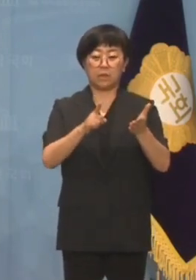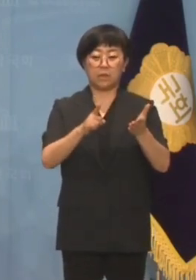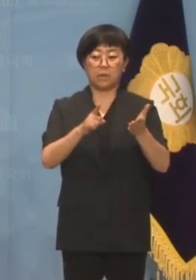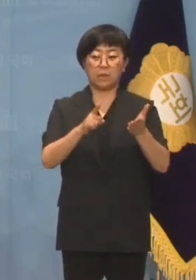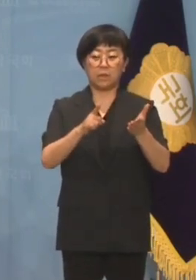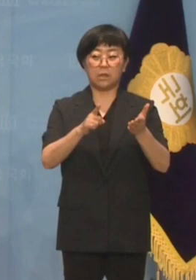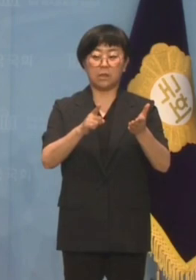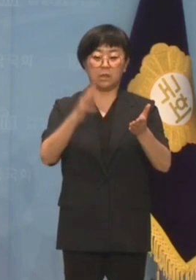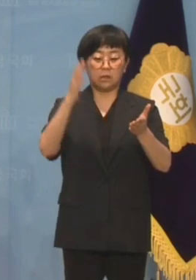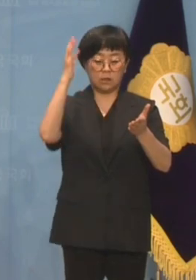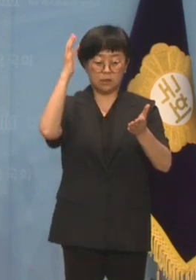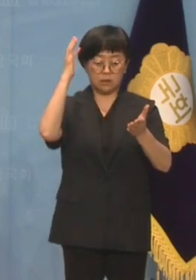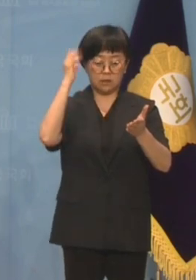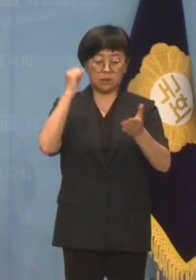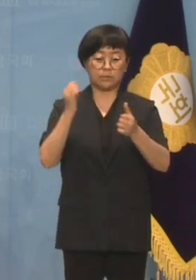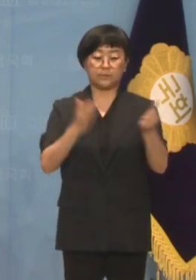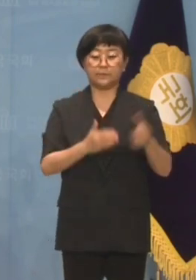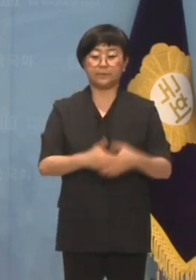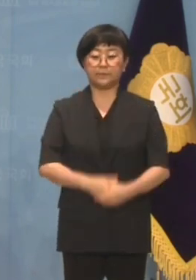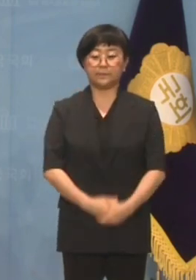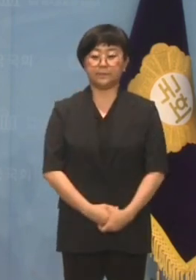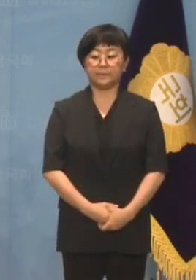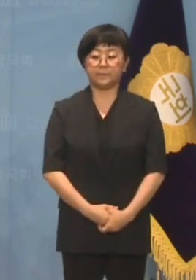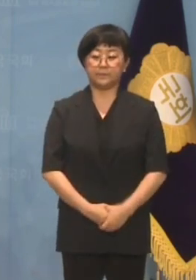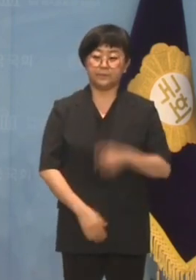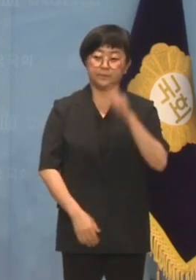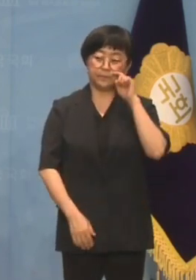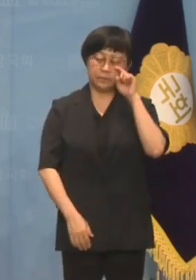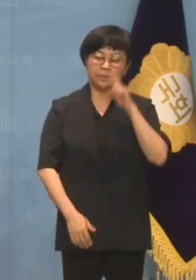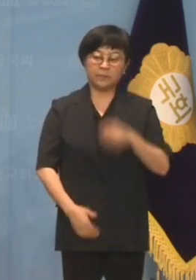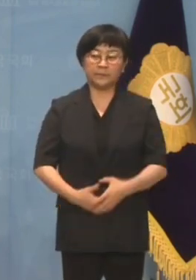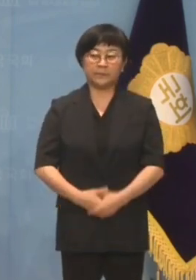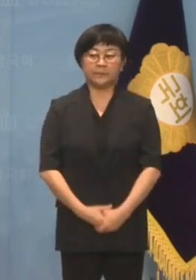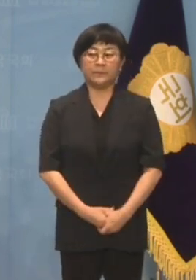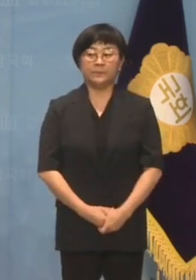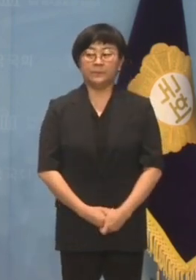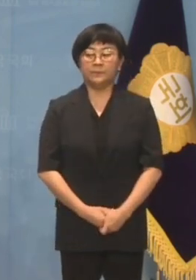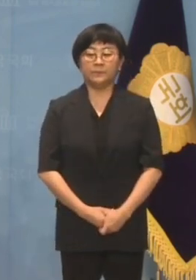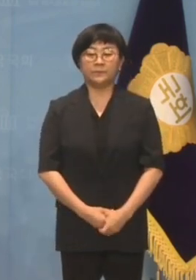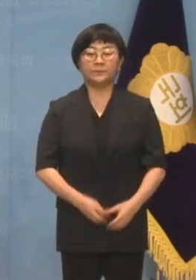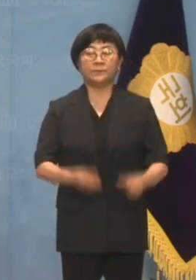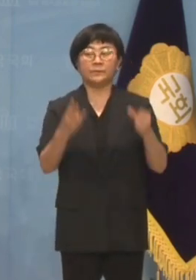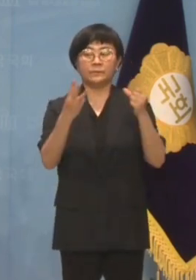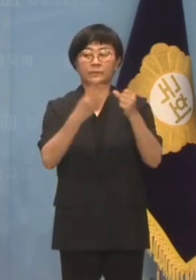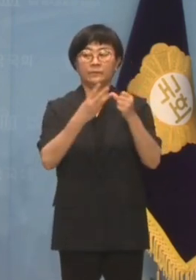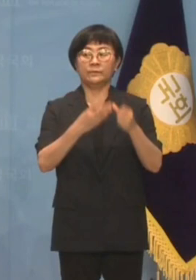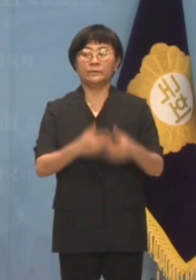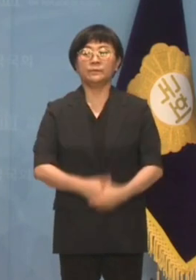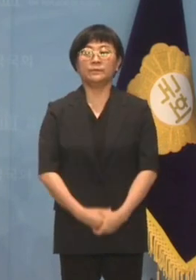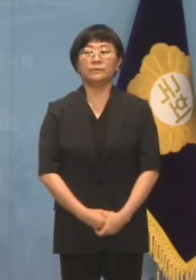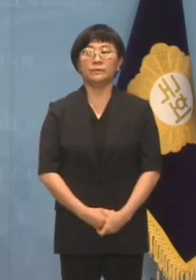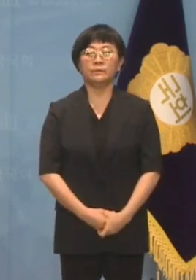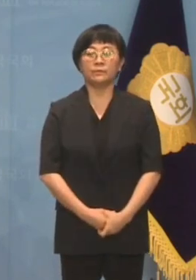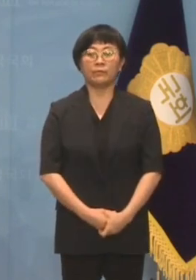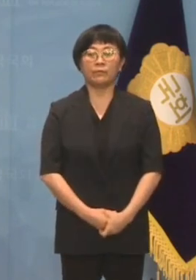것을 되새기길 바랍니다. 세 번째 논평입니다.